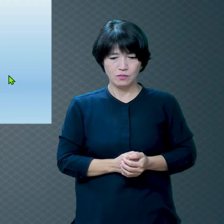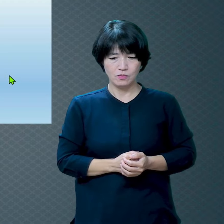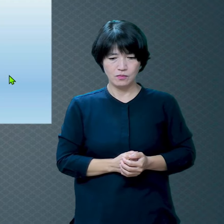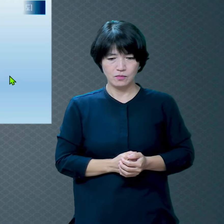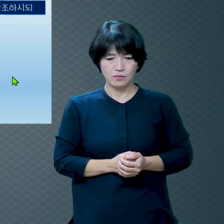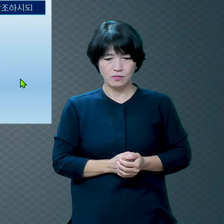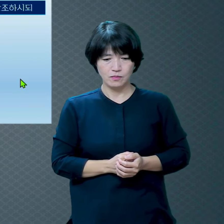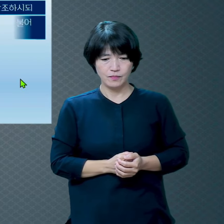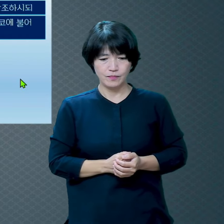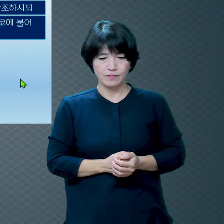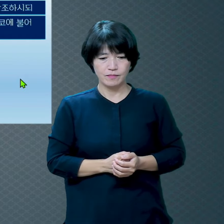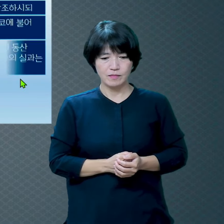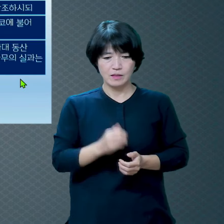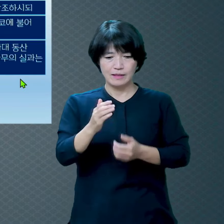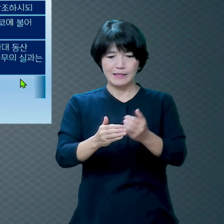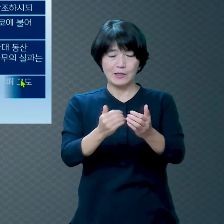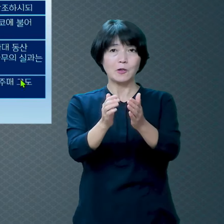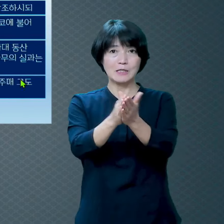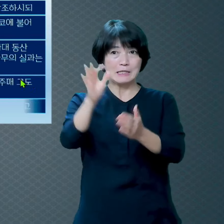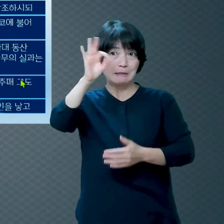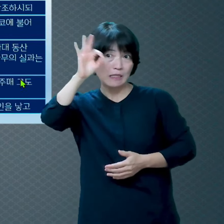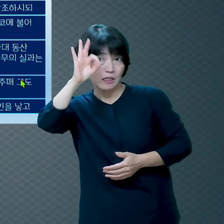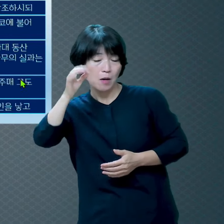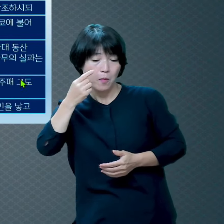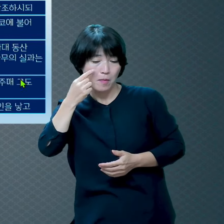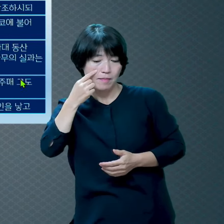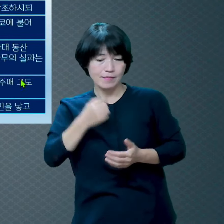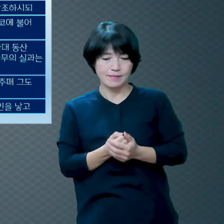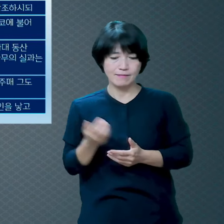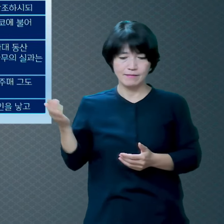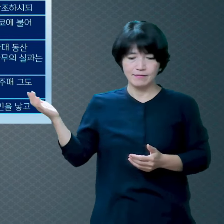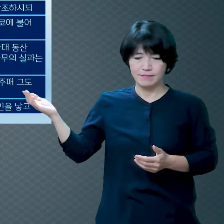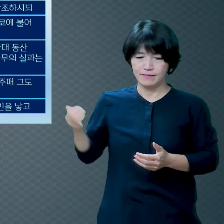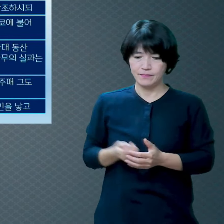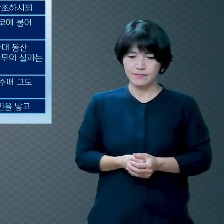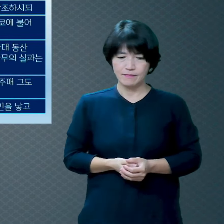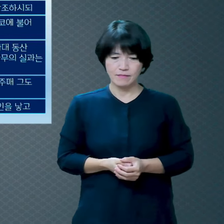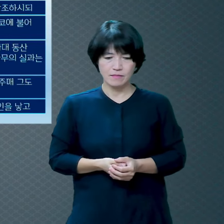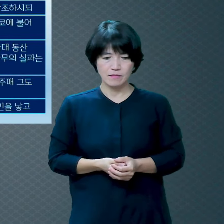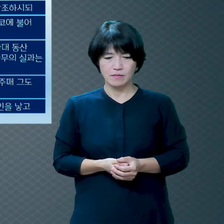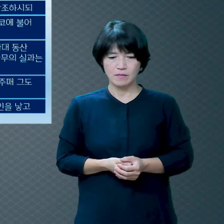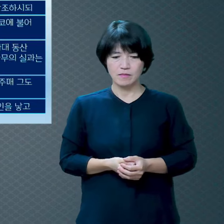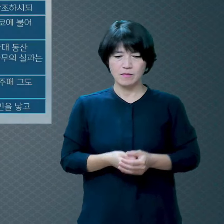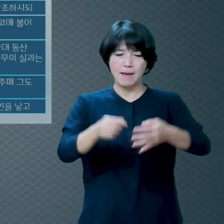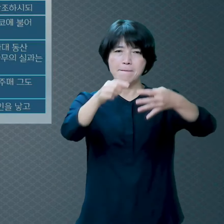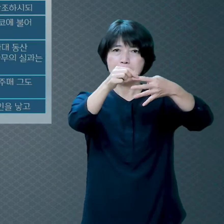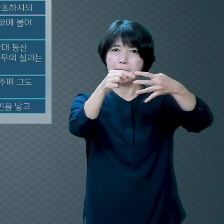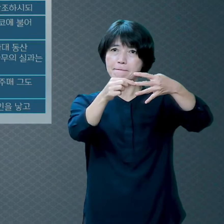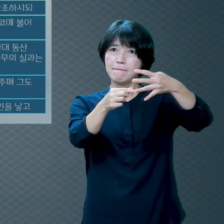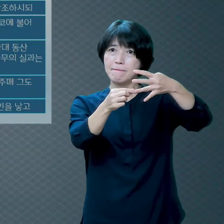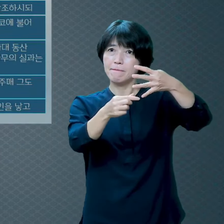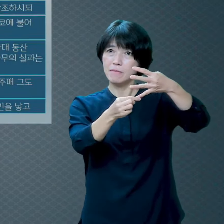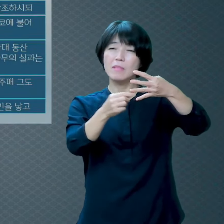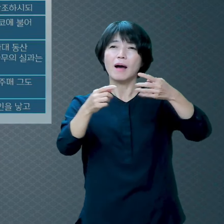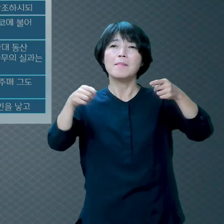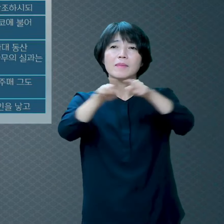성경 몇 부적을 쭉 이렇게 나열을 해놨어요 여기 몇 가지를 좀 생각해 볼게요